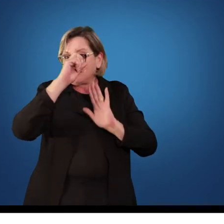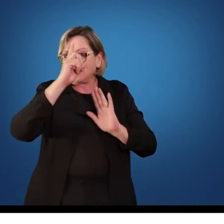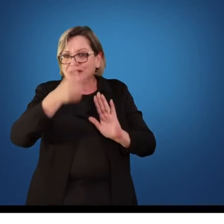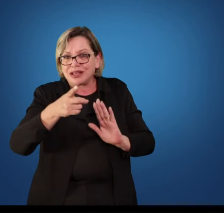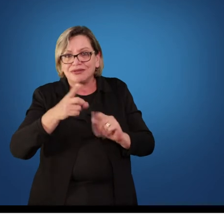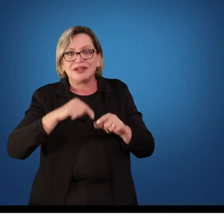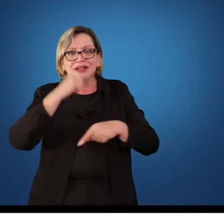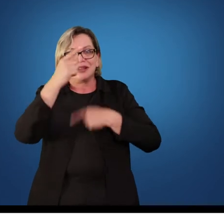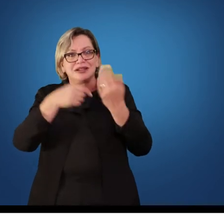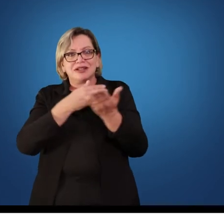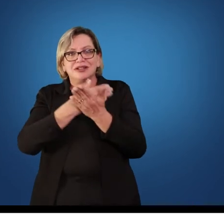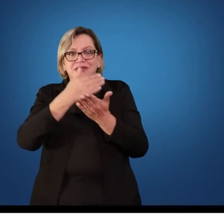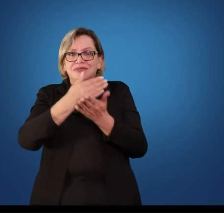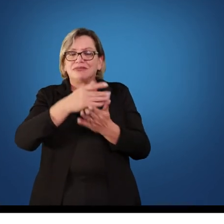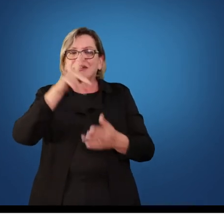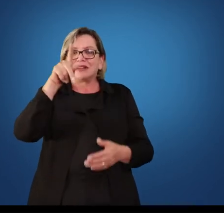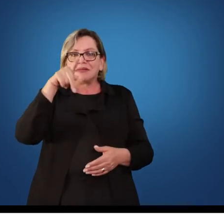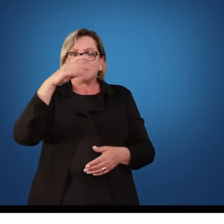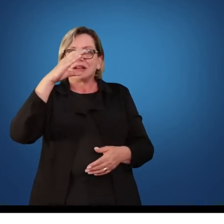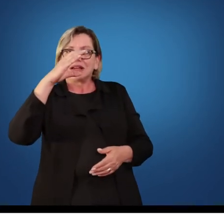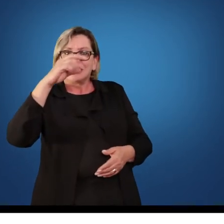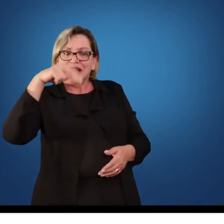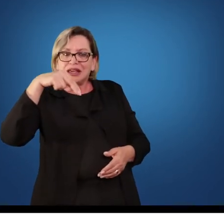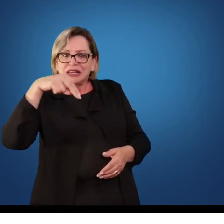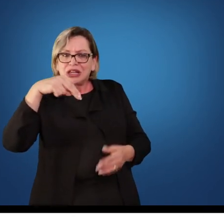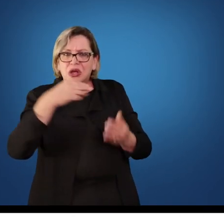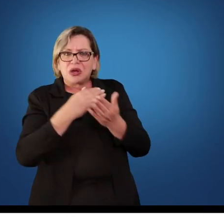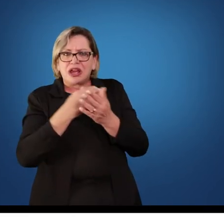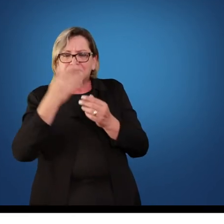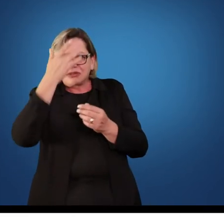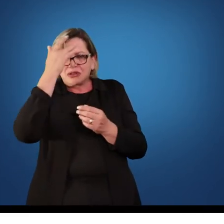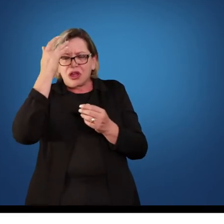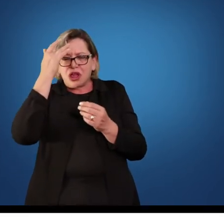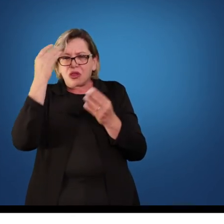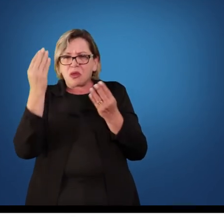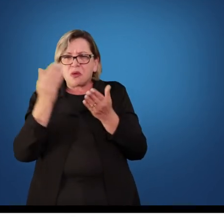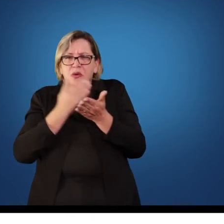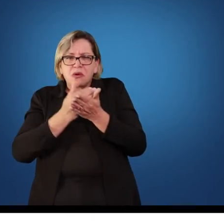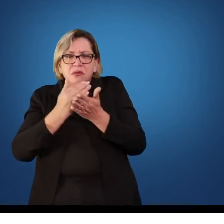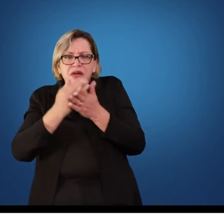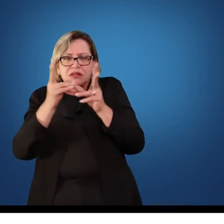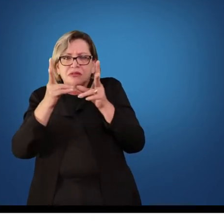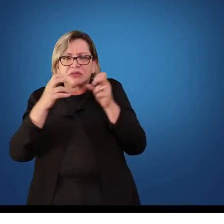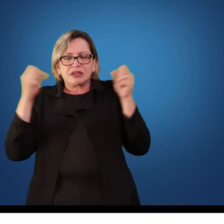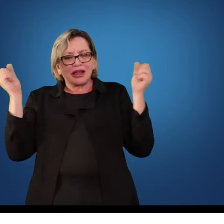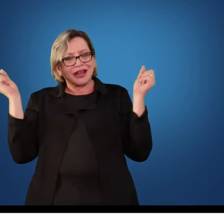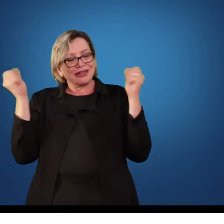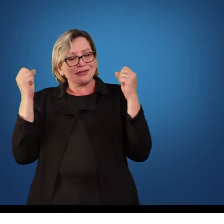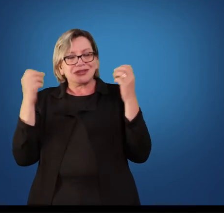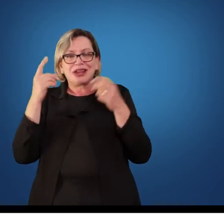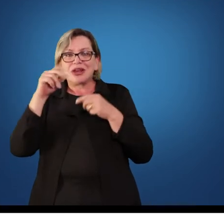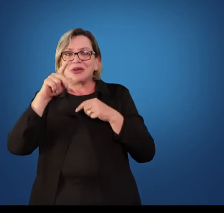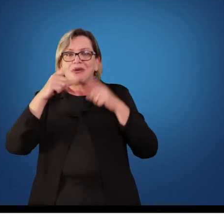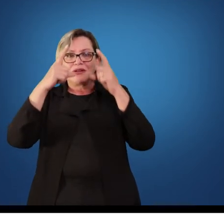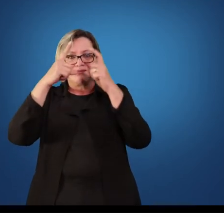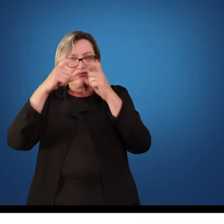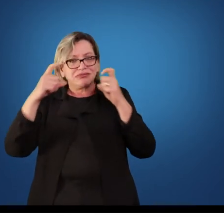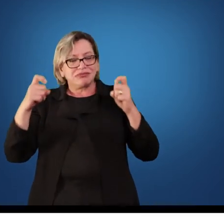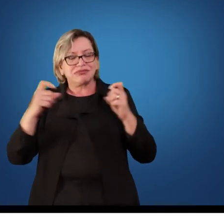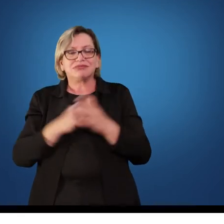começaram a olhar a Educação Física como uma área científica. Apesar que os parâmetros tevem muitas dificuldades na sua prática, do